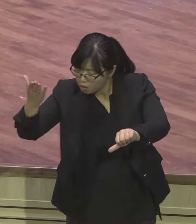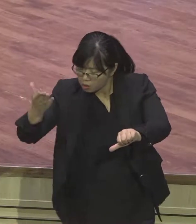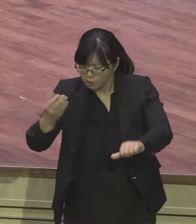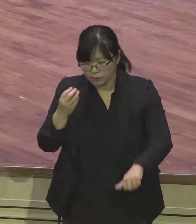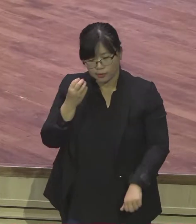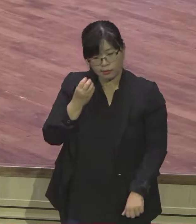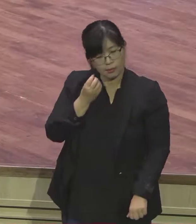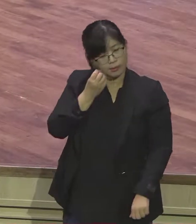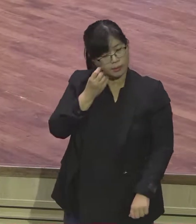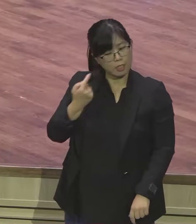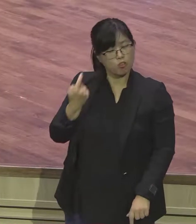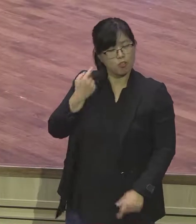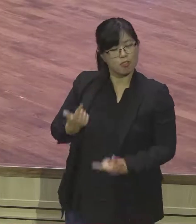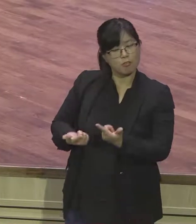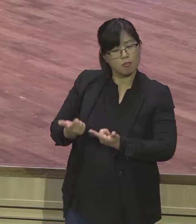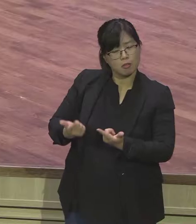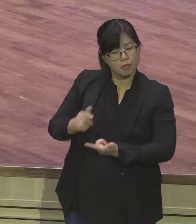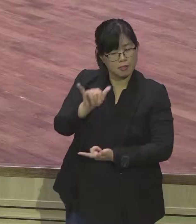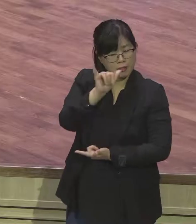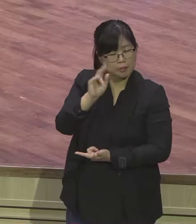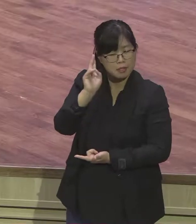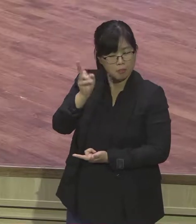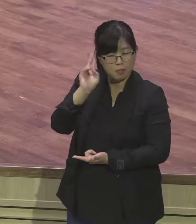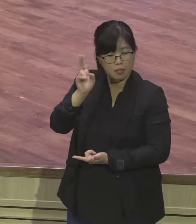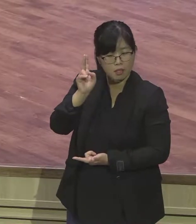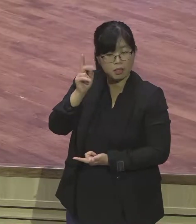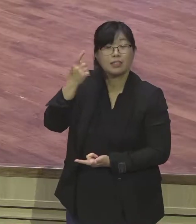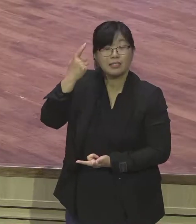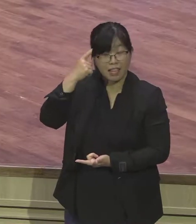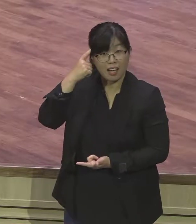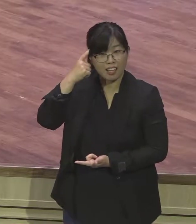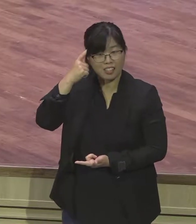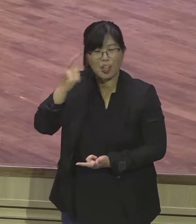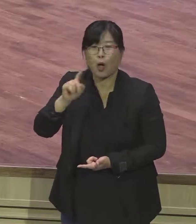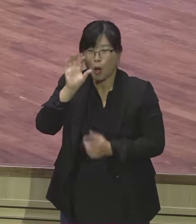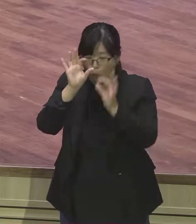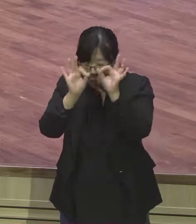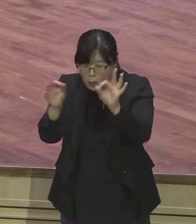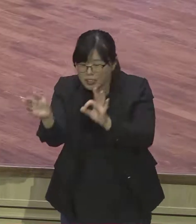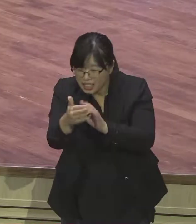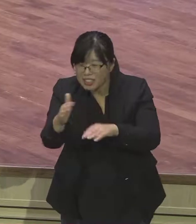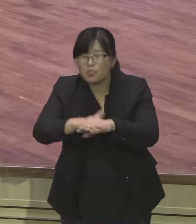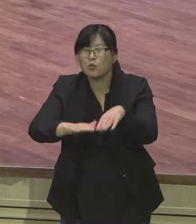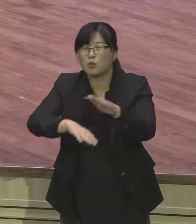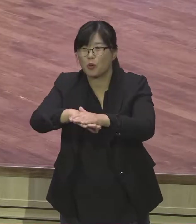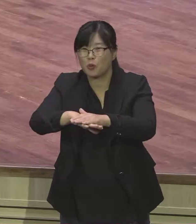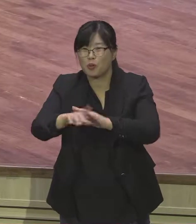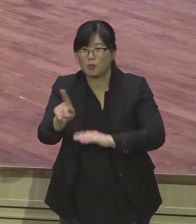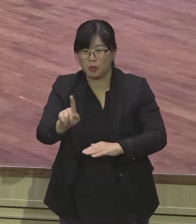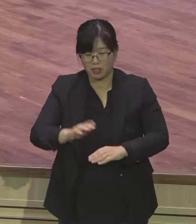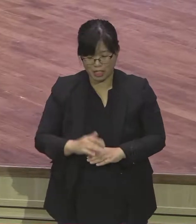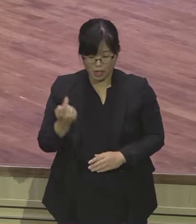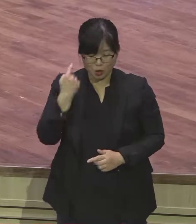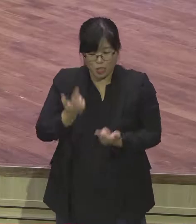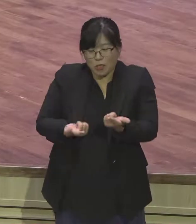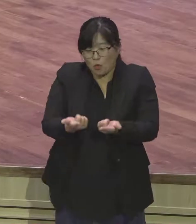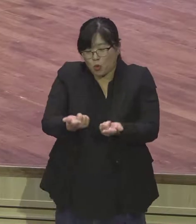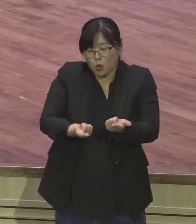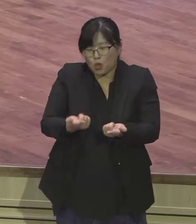주장한 보이지 않는 손 이 보이지 않는 손이라는 말은 주로 뭐요 부정적인 의미로 쓰여졌어요 부정적인